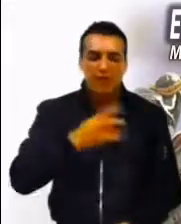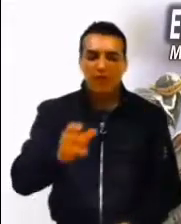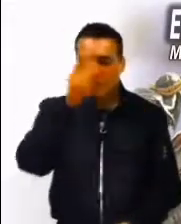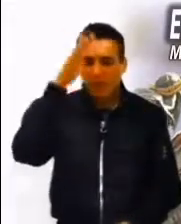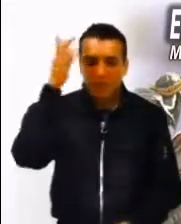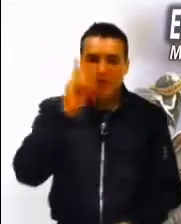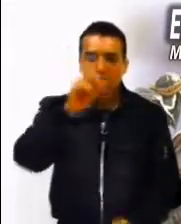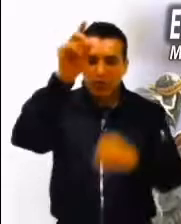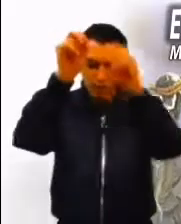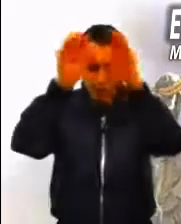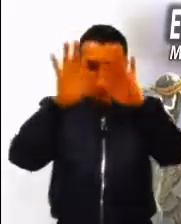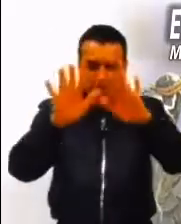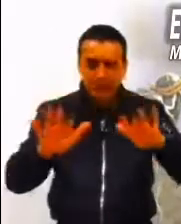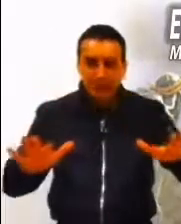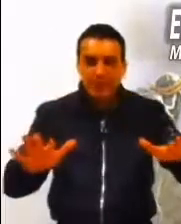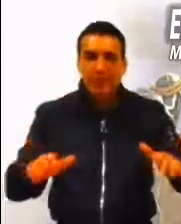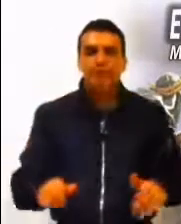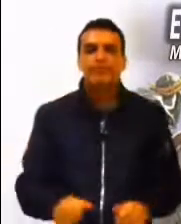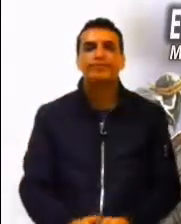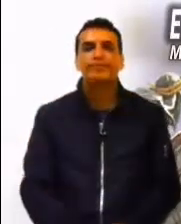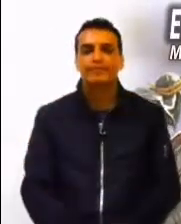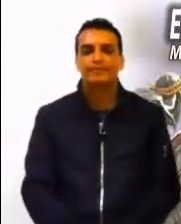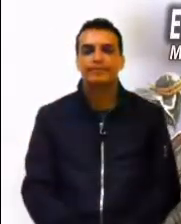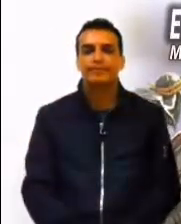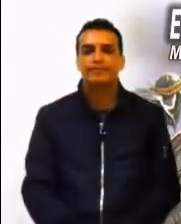Padre y del Hijo y del Espíritu Santo.